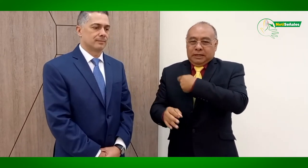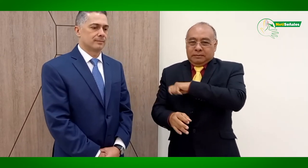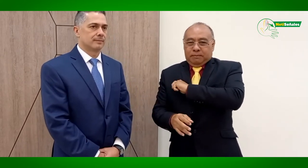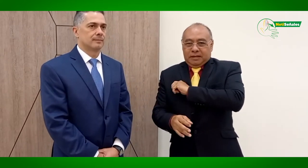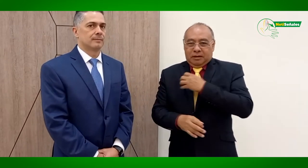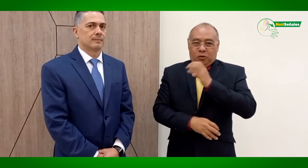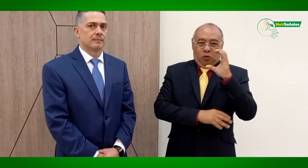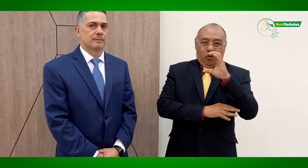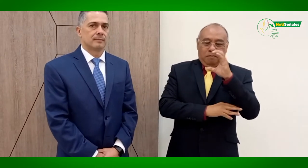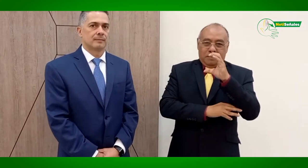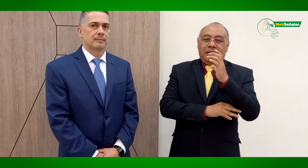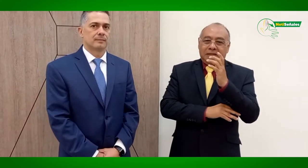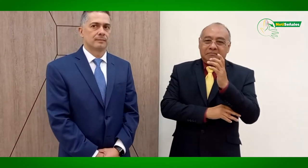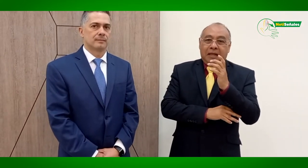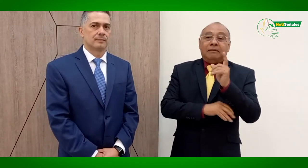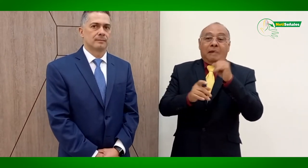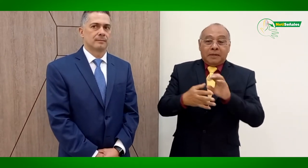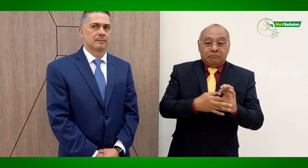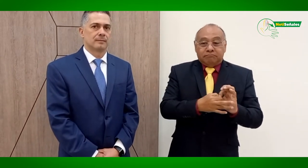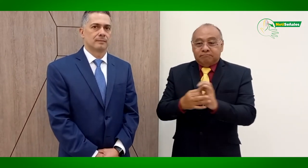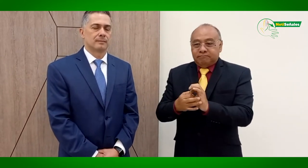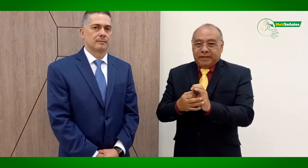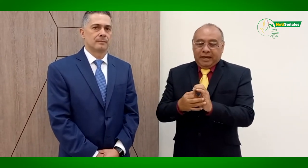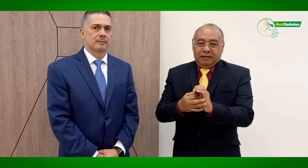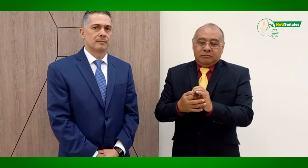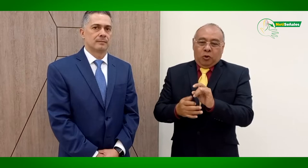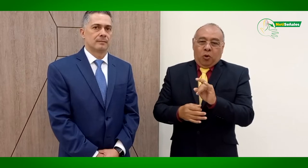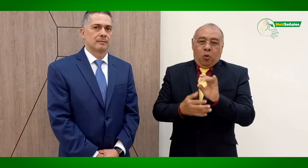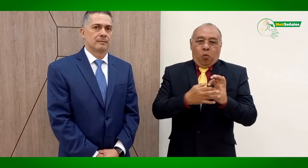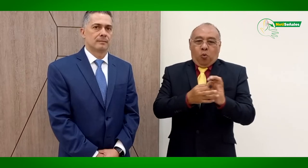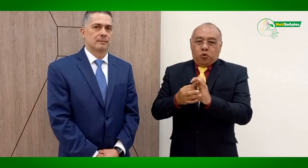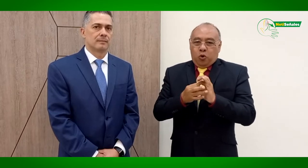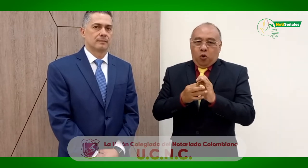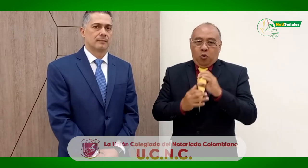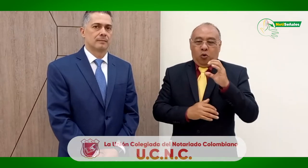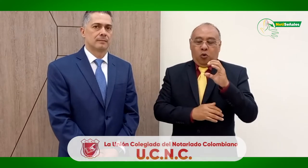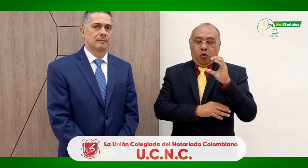Justicia y por el Ministerio de Justicia de España también, en alianza con la unión